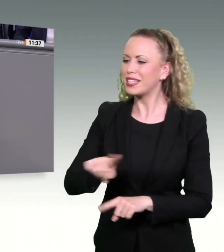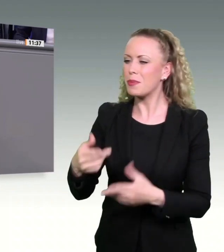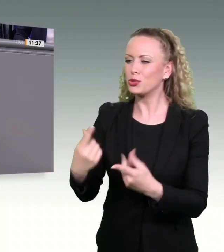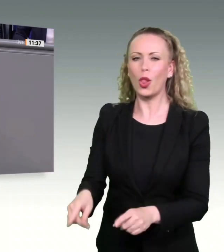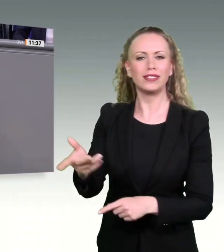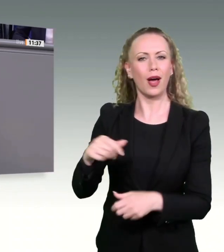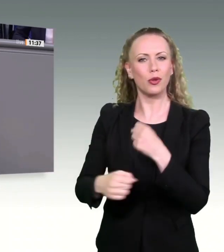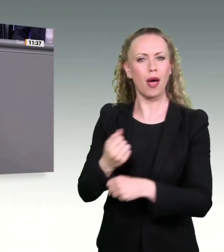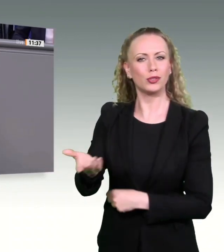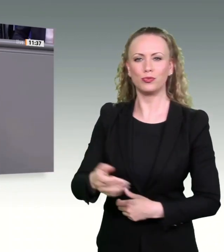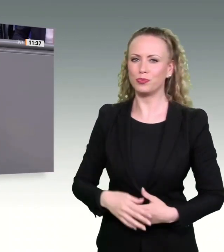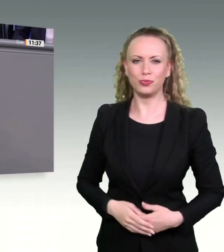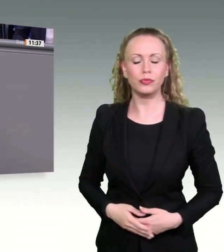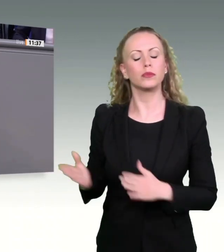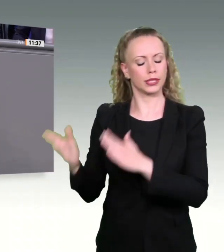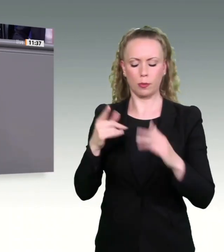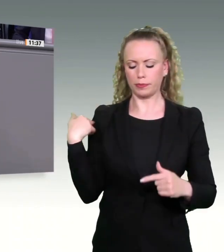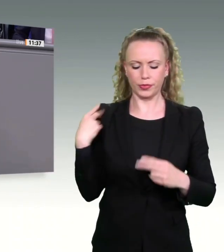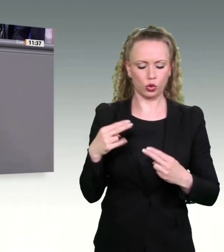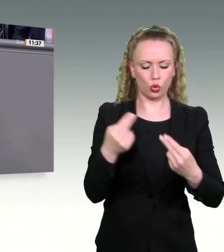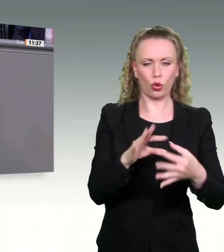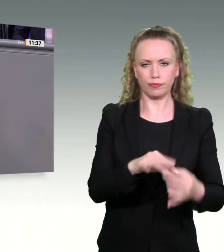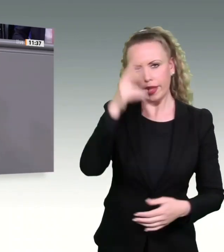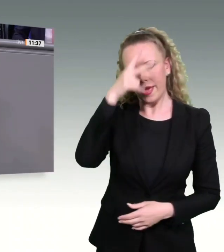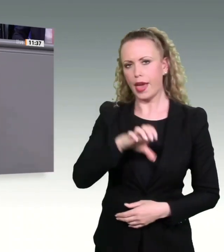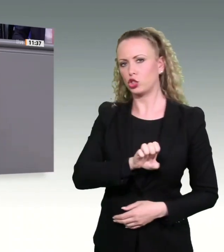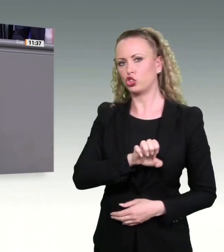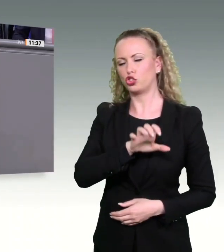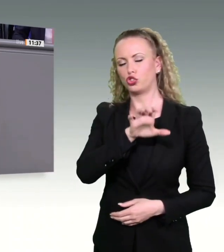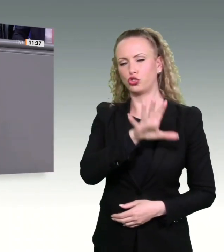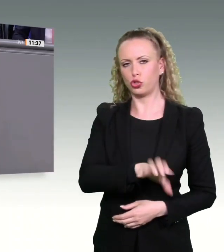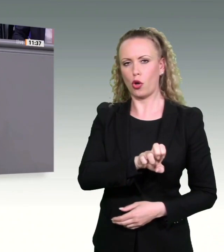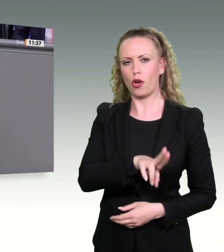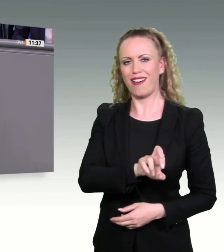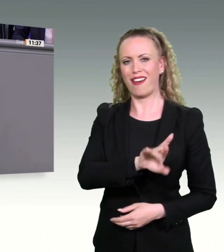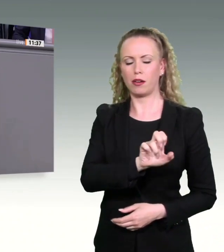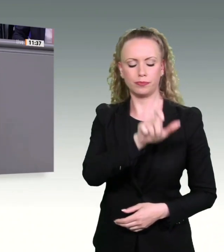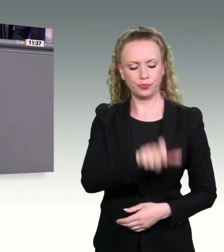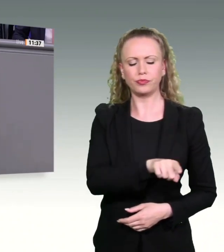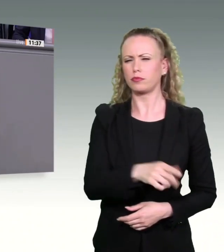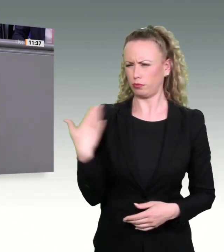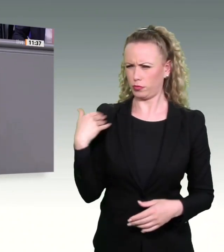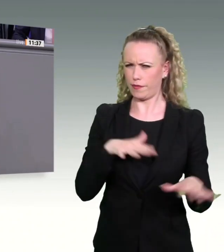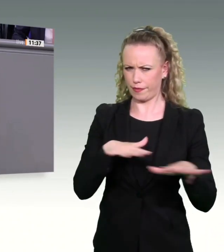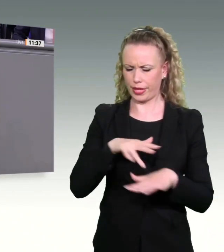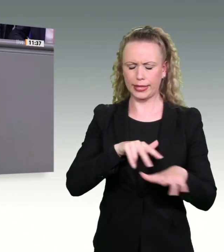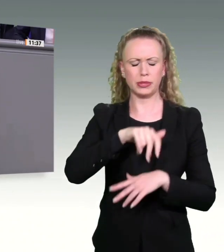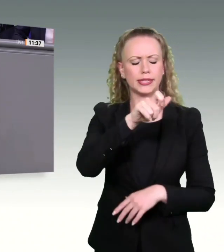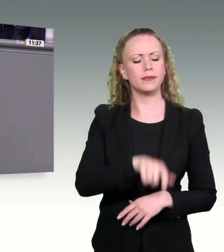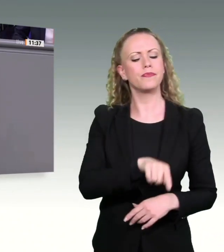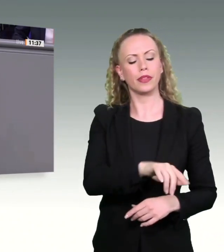mal ein Punkt. Also, der hat ja nun, wenn ich es richtig sehe, 500 Millionen, also eine halbe Milliarde,